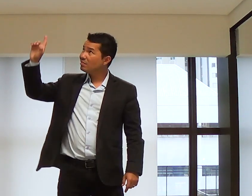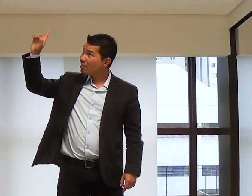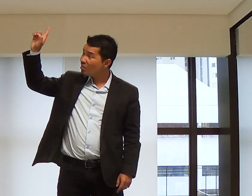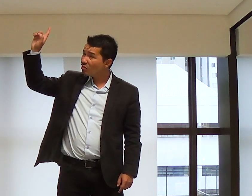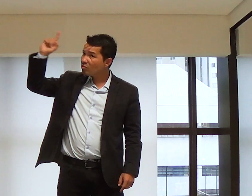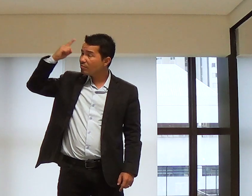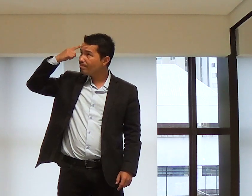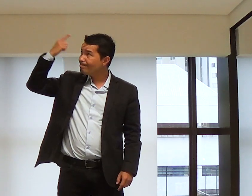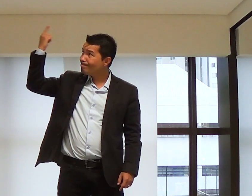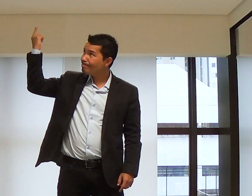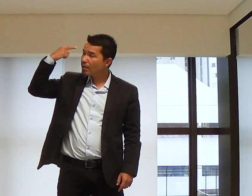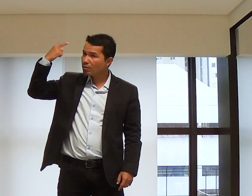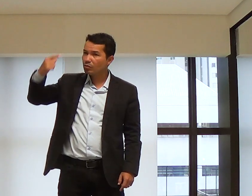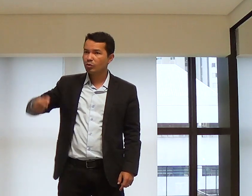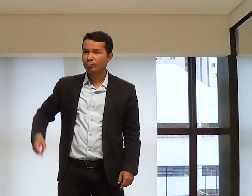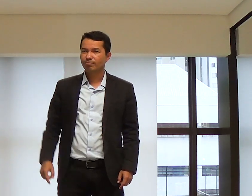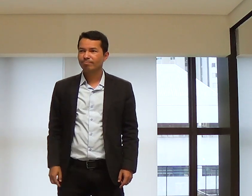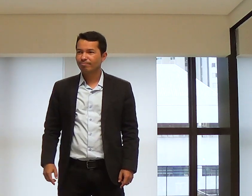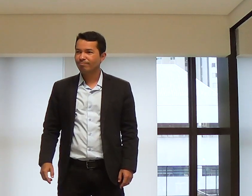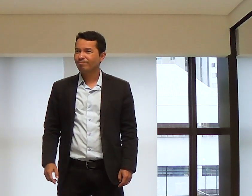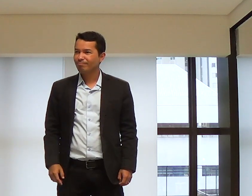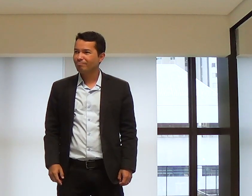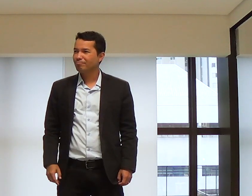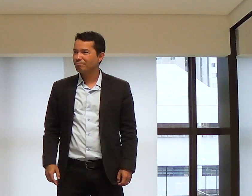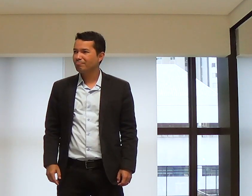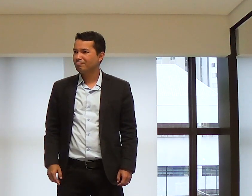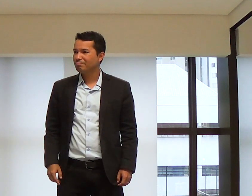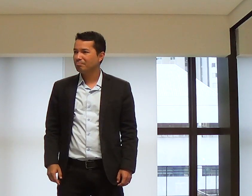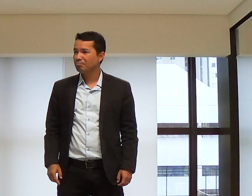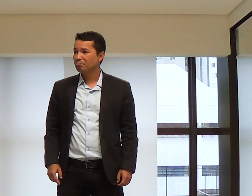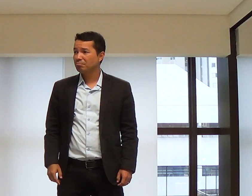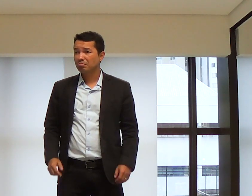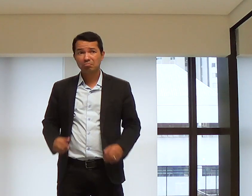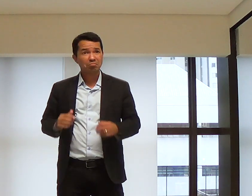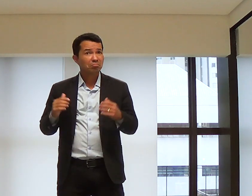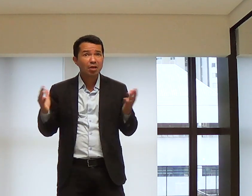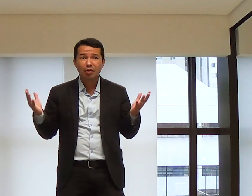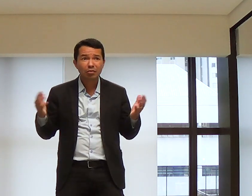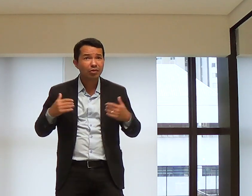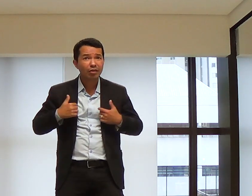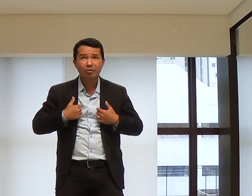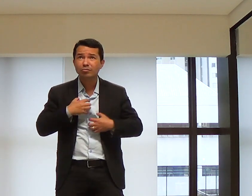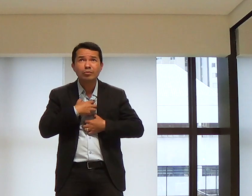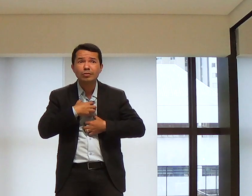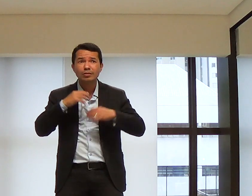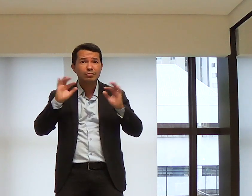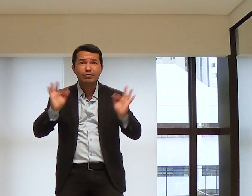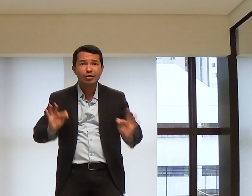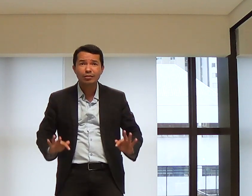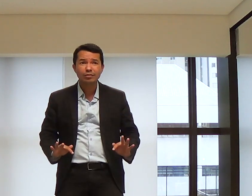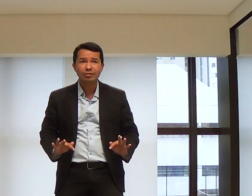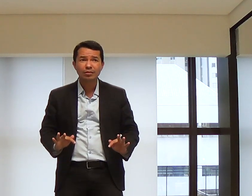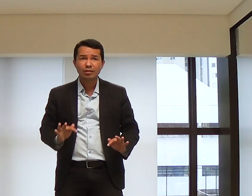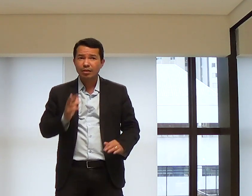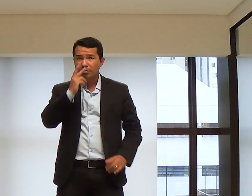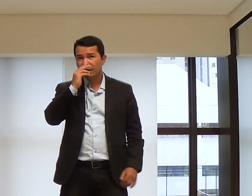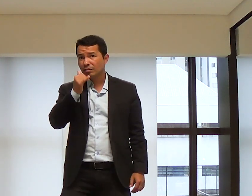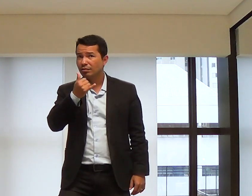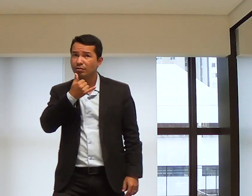lembrava que Deus havia me mandado. Sim. E aí, eu conseguia sentir